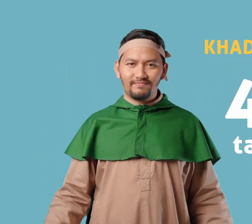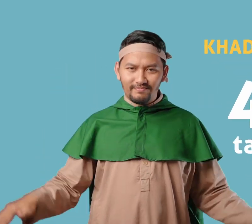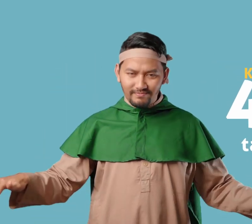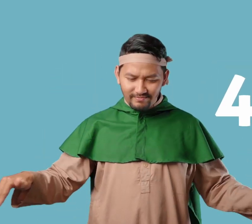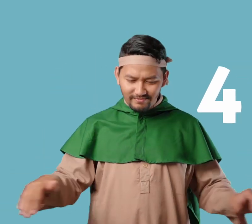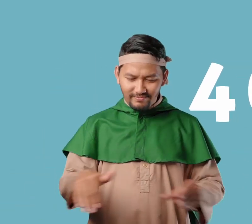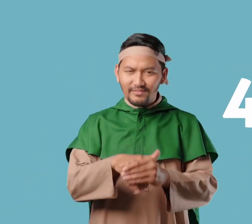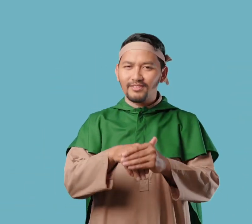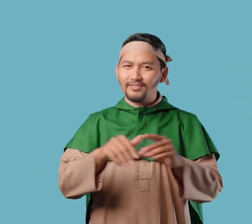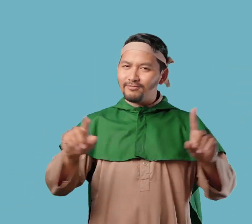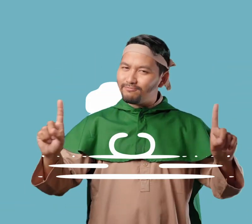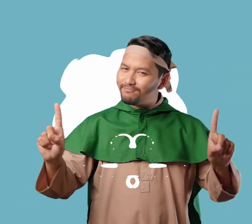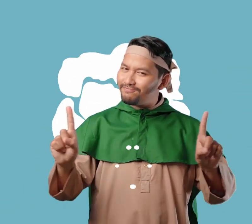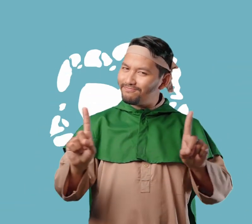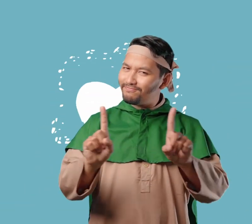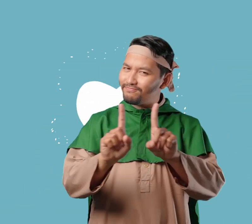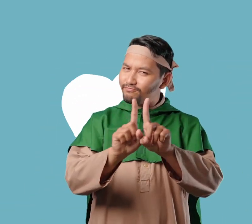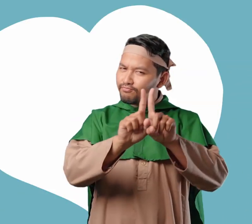Dan mereka pun menikah